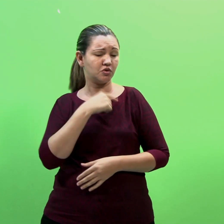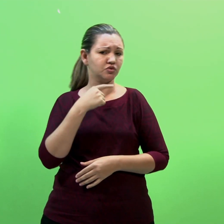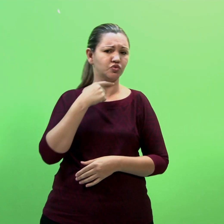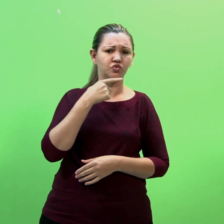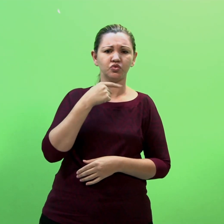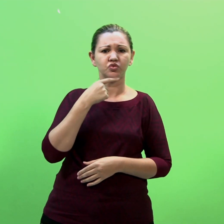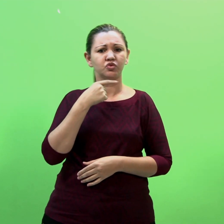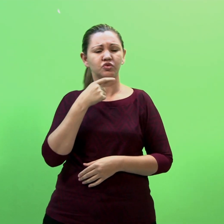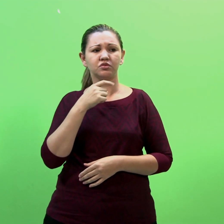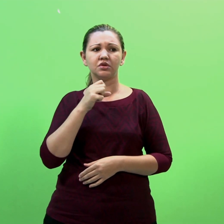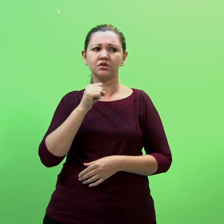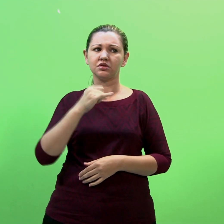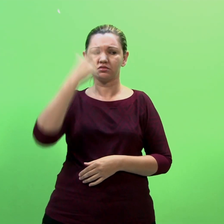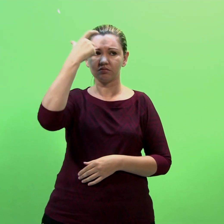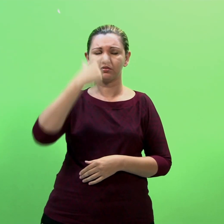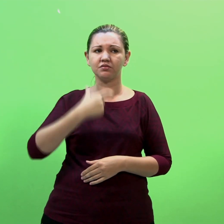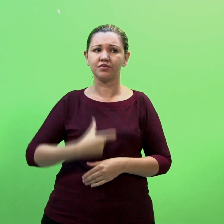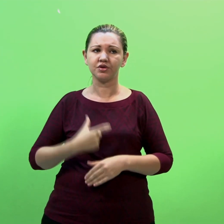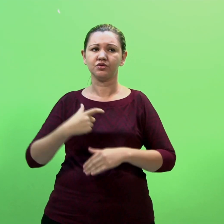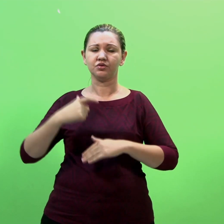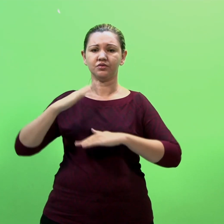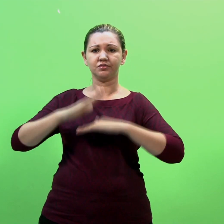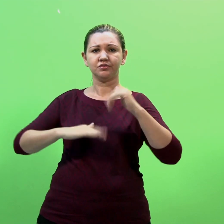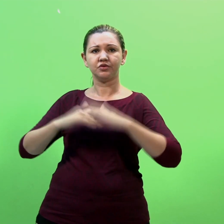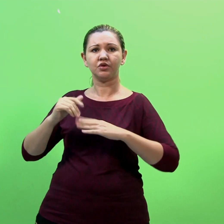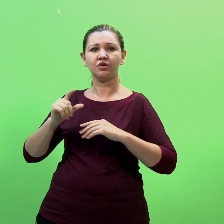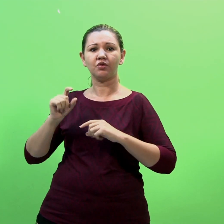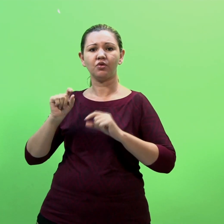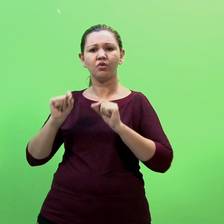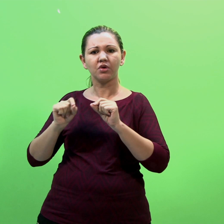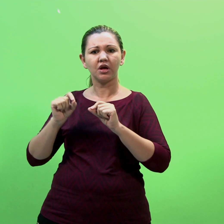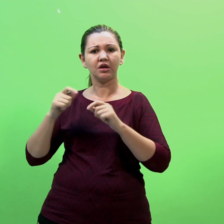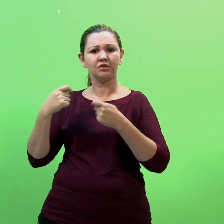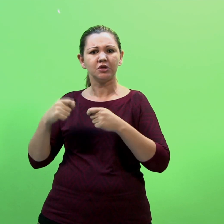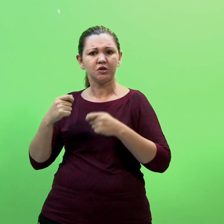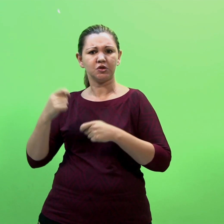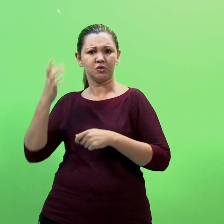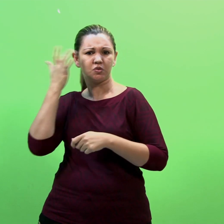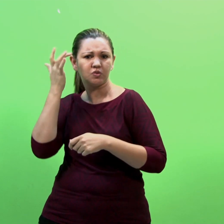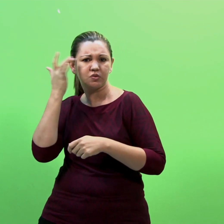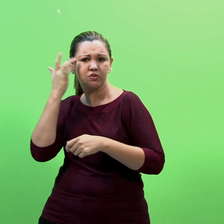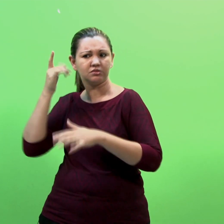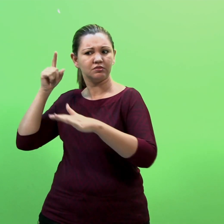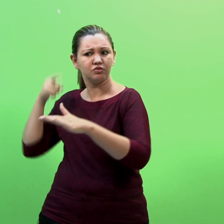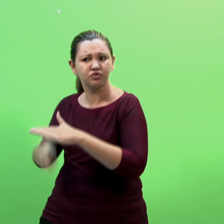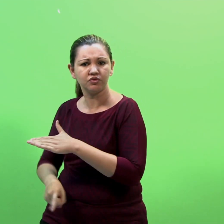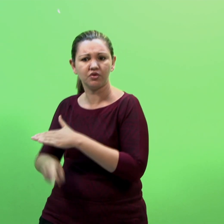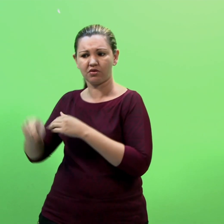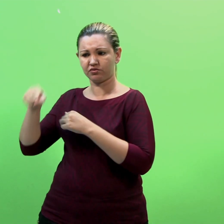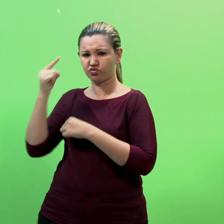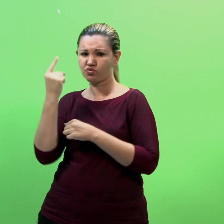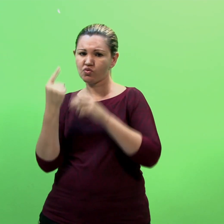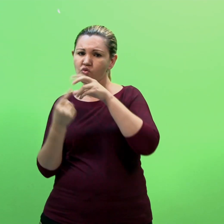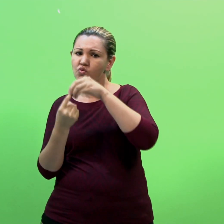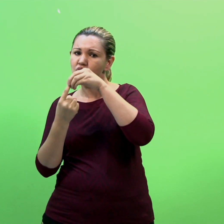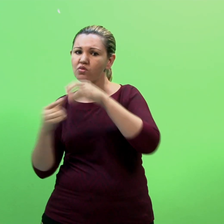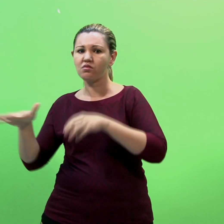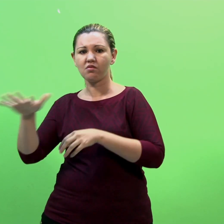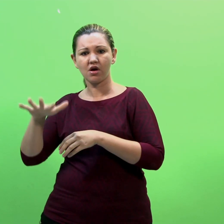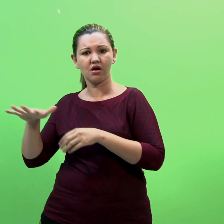questionemos se tal profissional seria um especialista, formando-se para atuar em um campo específico da